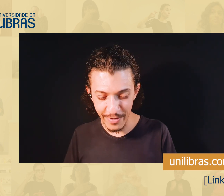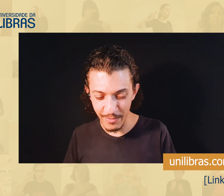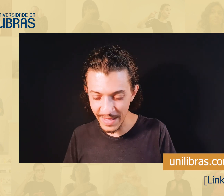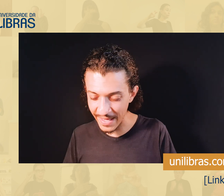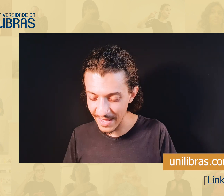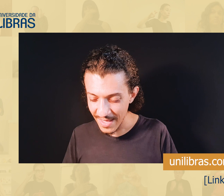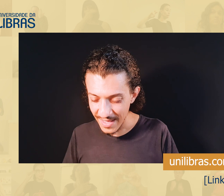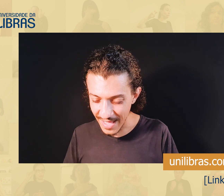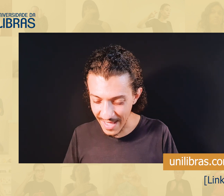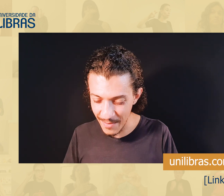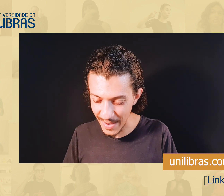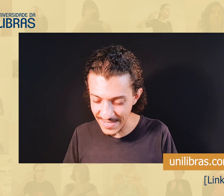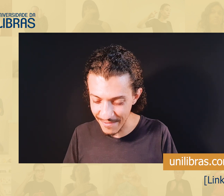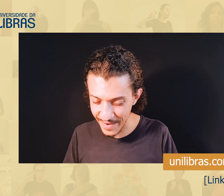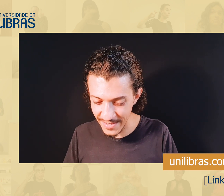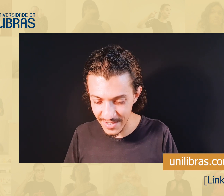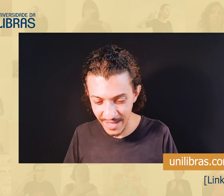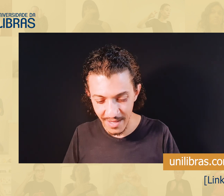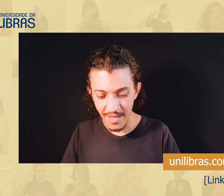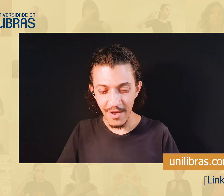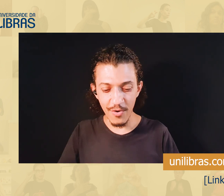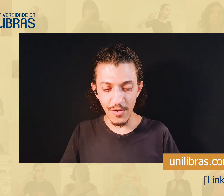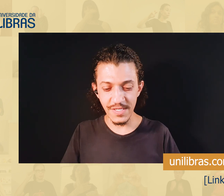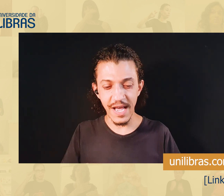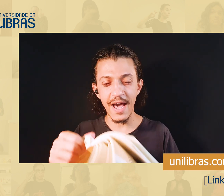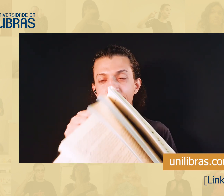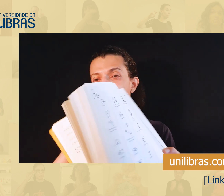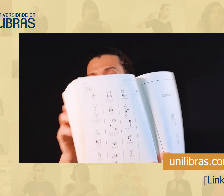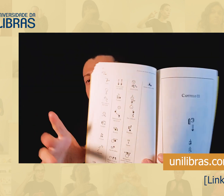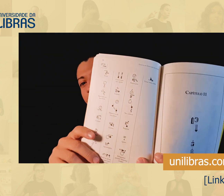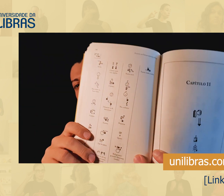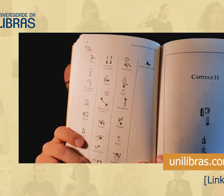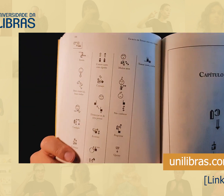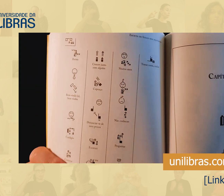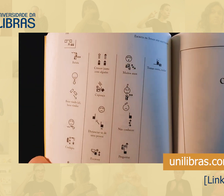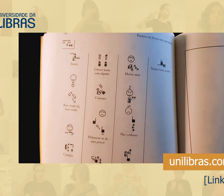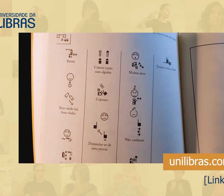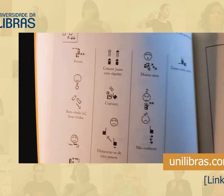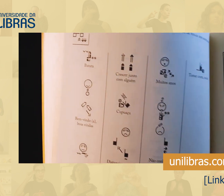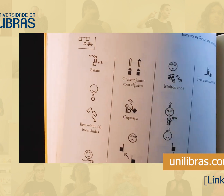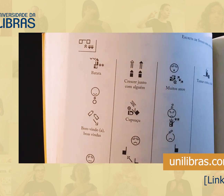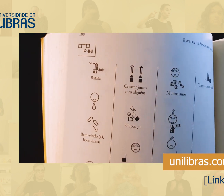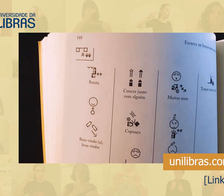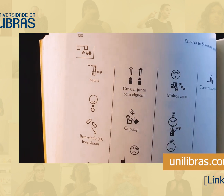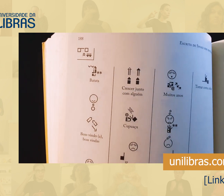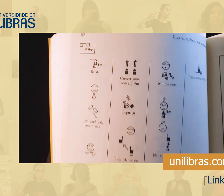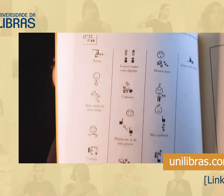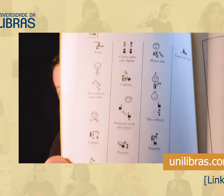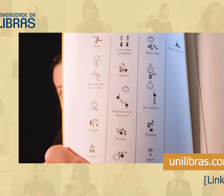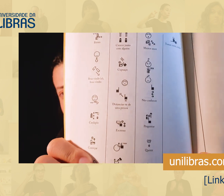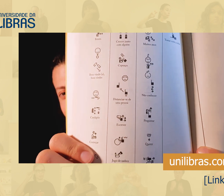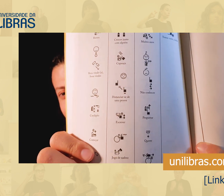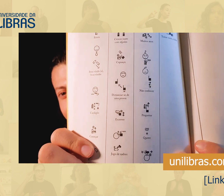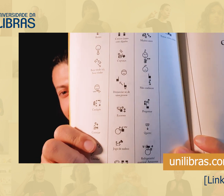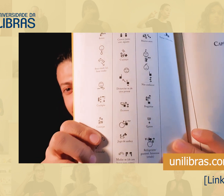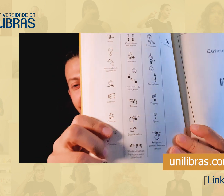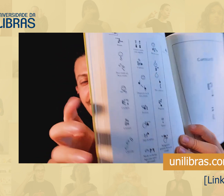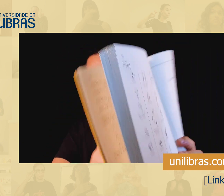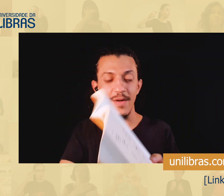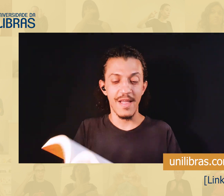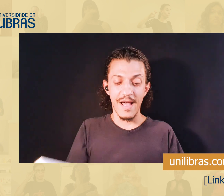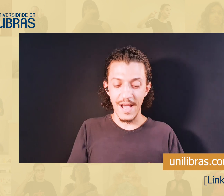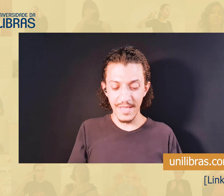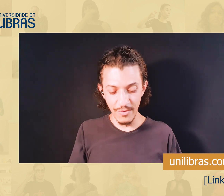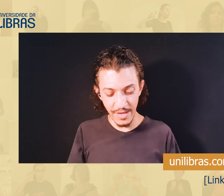um ou outro não tem, e aí mais à frente tem glossário, mostrando aqui cada sinal, o significado deles, está vendo?